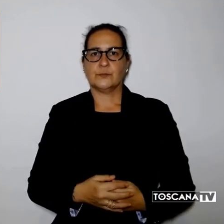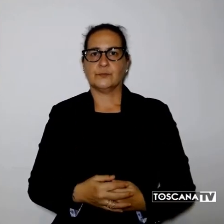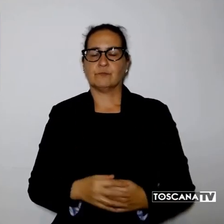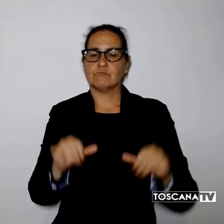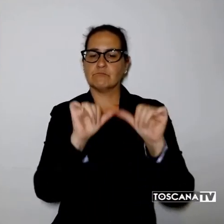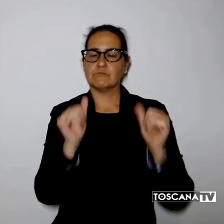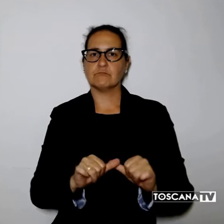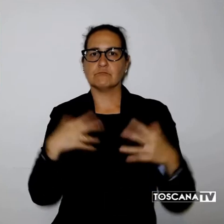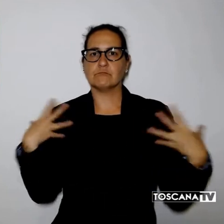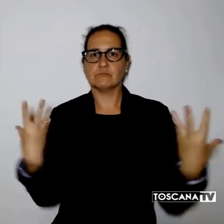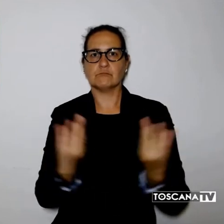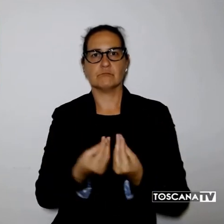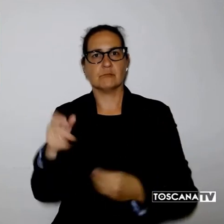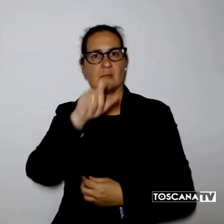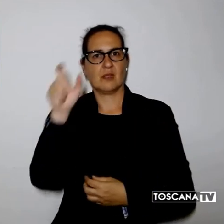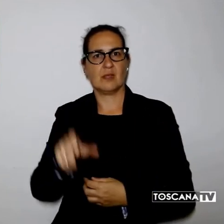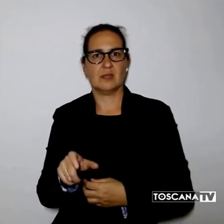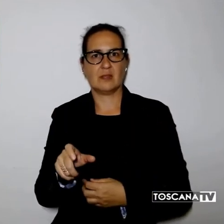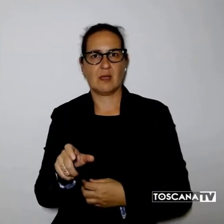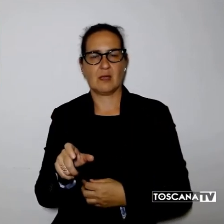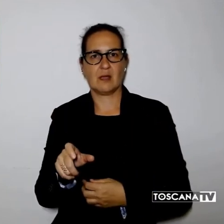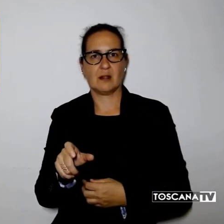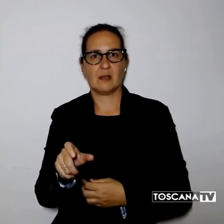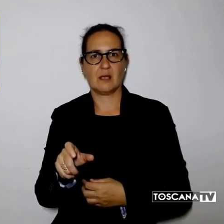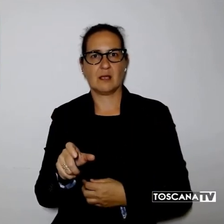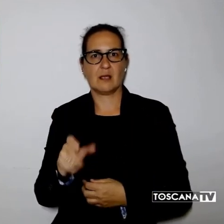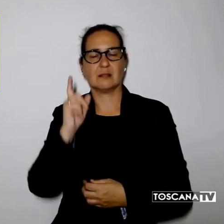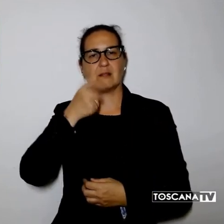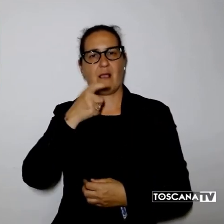tutto il paese con iniziative che parlano di Dante.